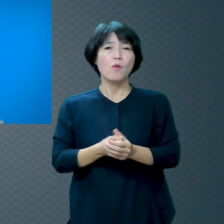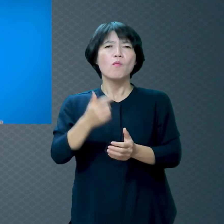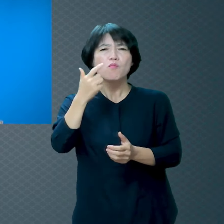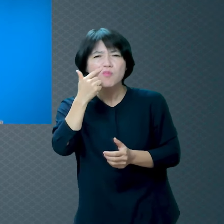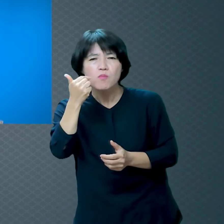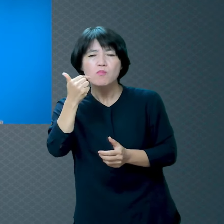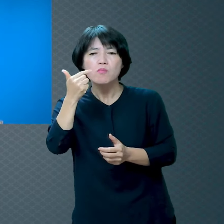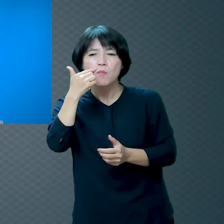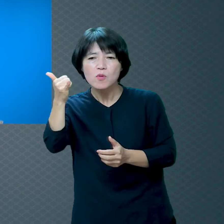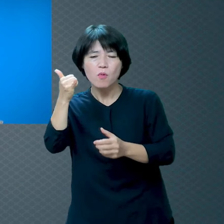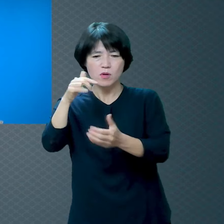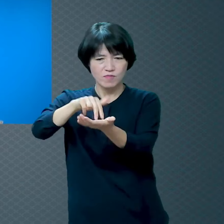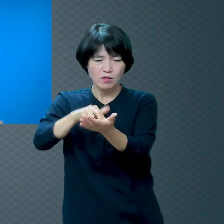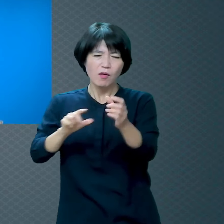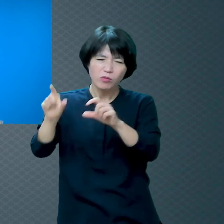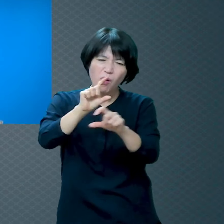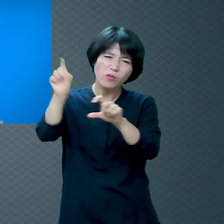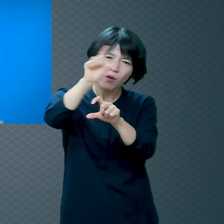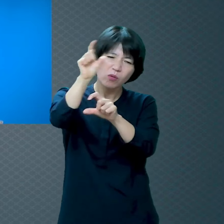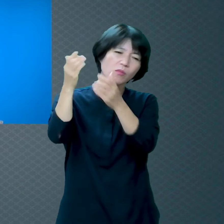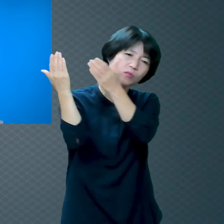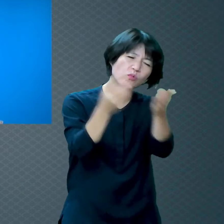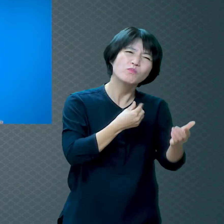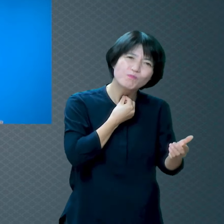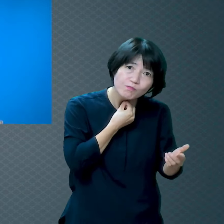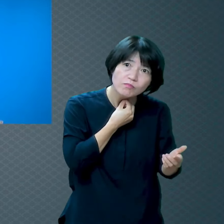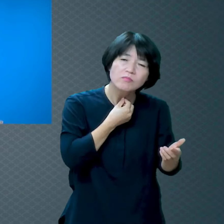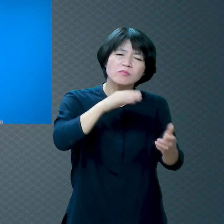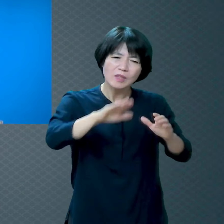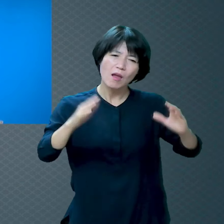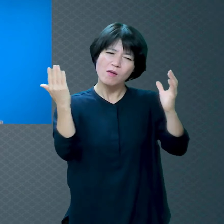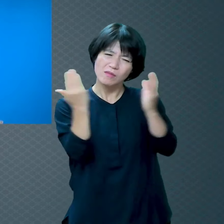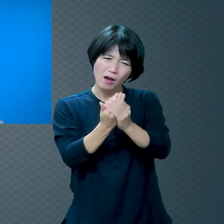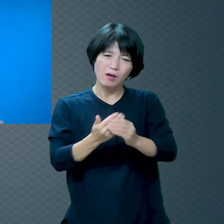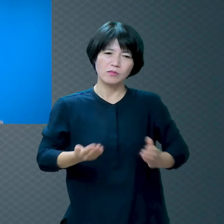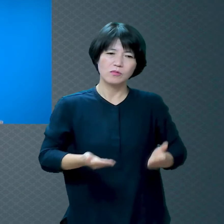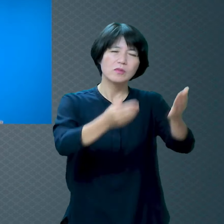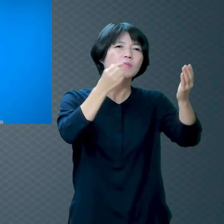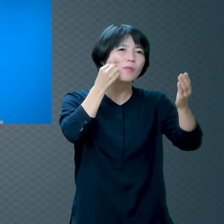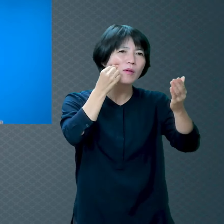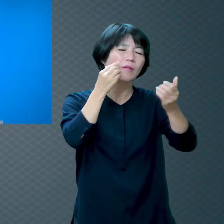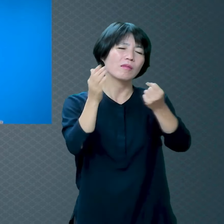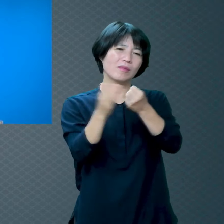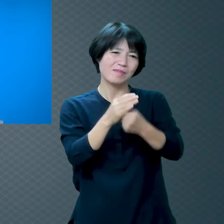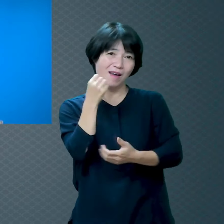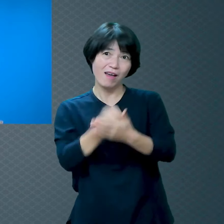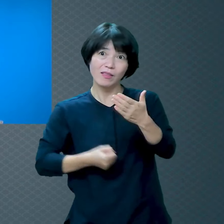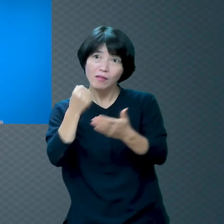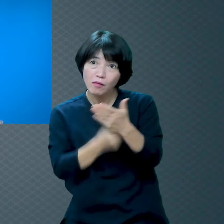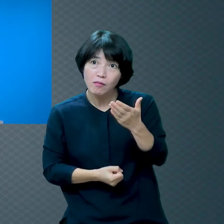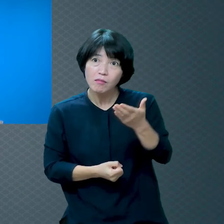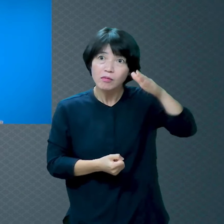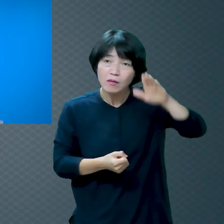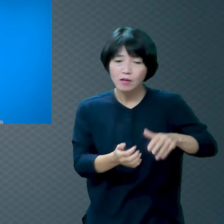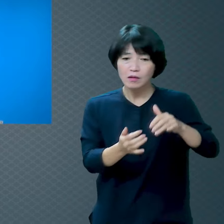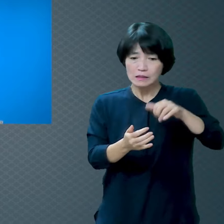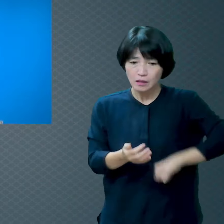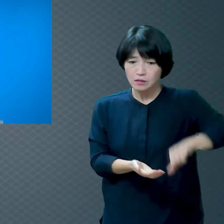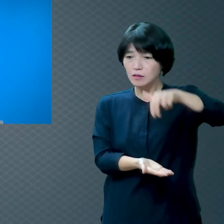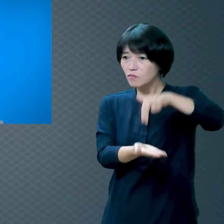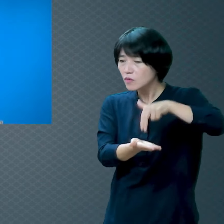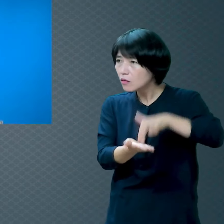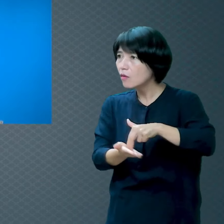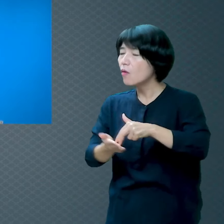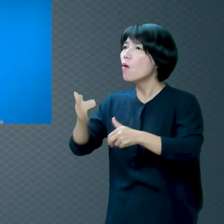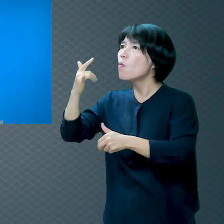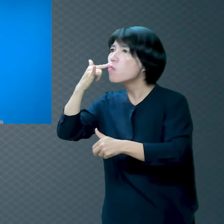자녀의 마음은 부모님이 나한테 해준 게 뭐가 있냐 이렇게 생각할 수도 있어요 그러니까